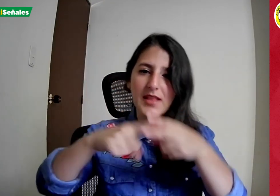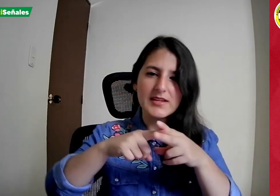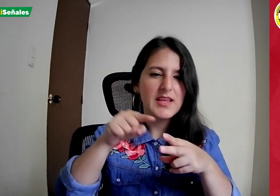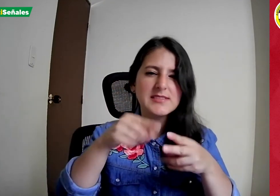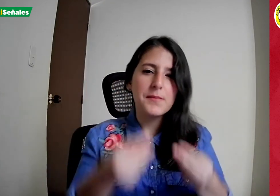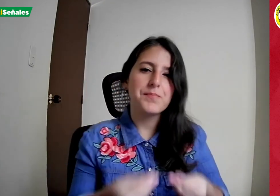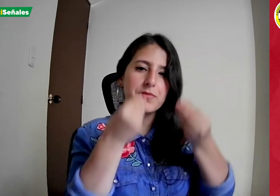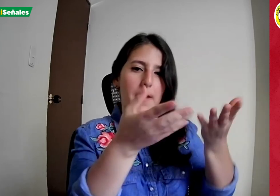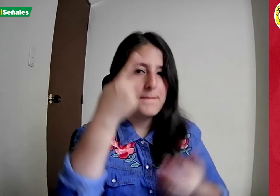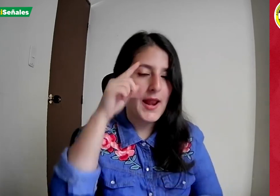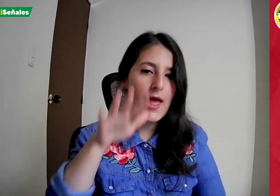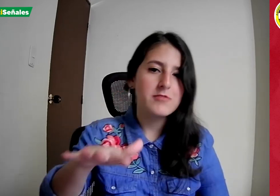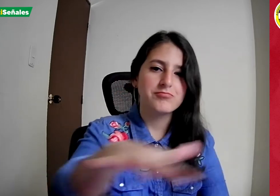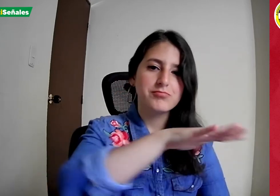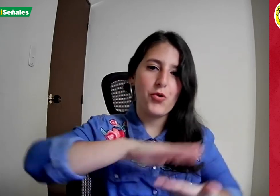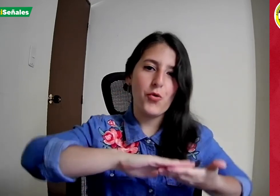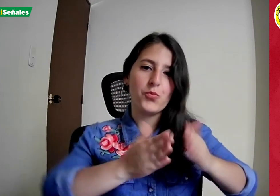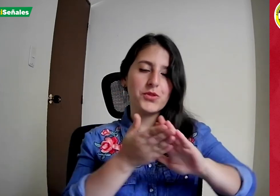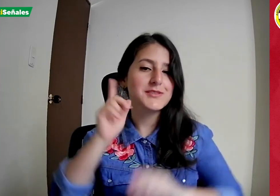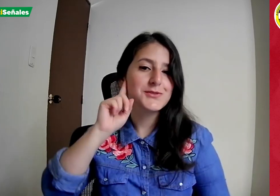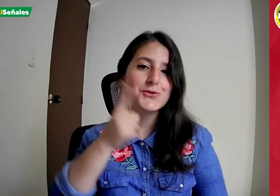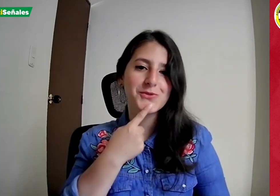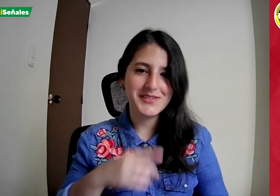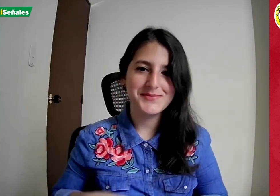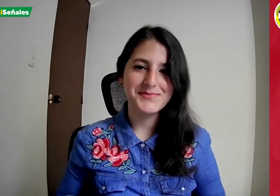talleres y diferentes temas de interés para la comunidad sorda.